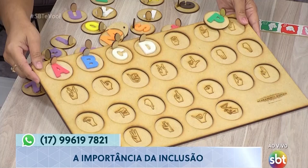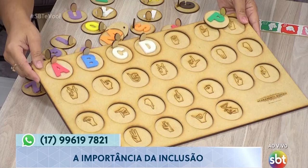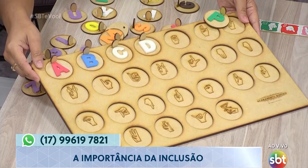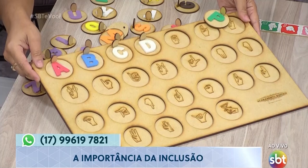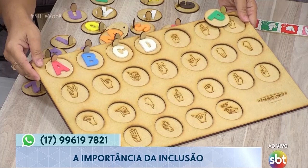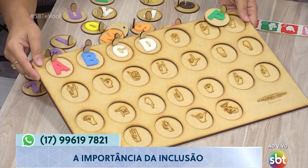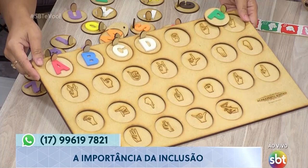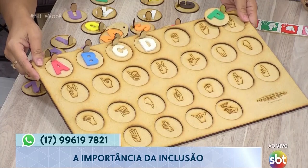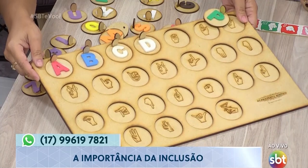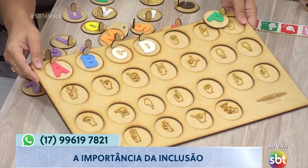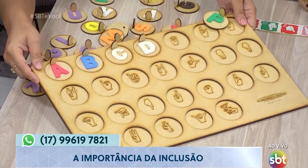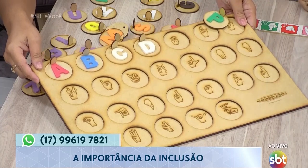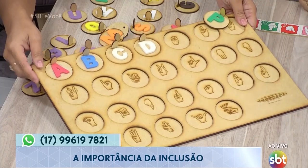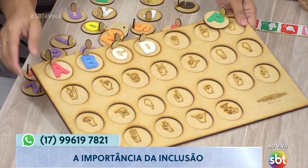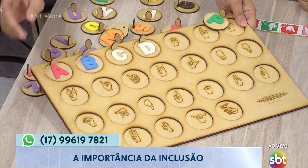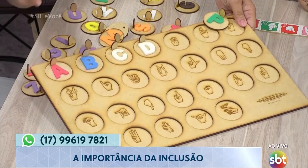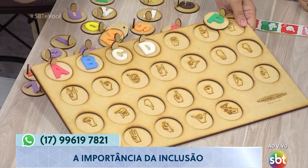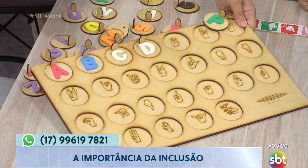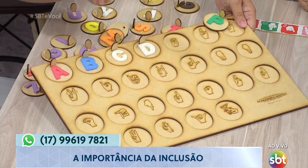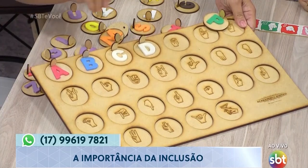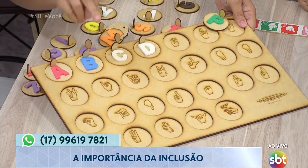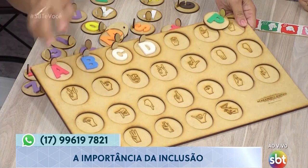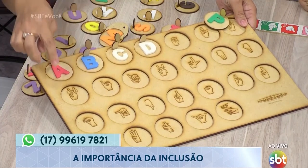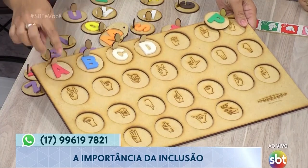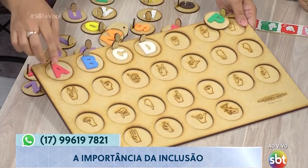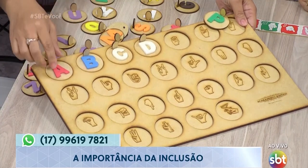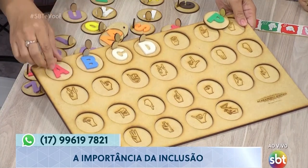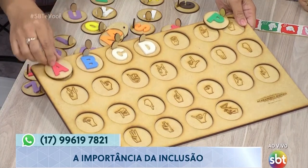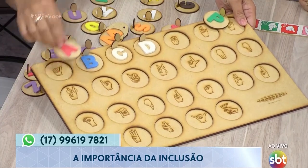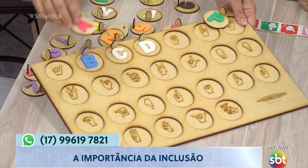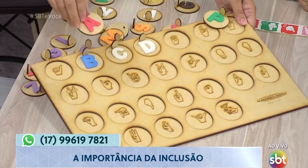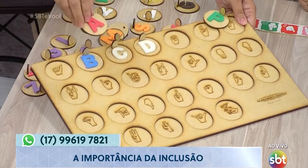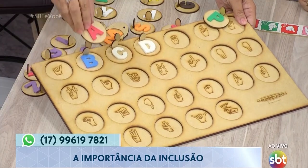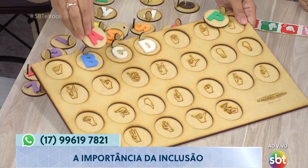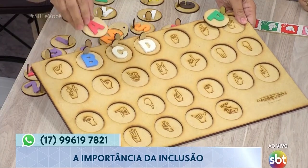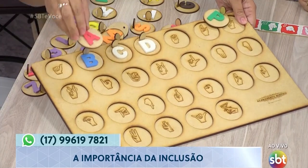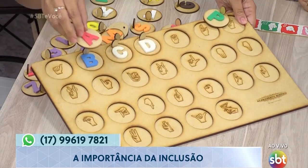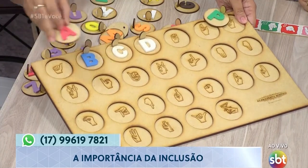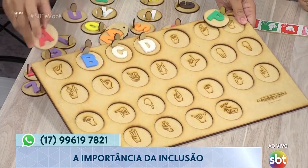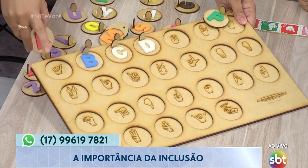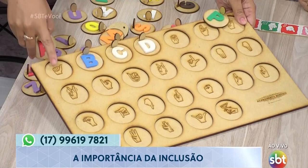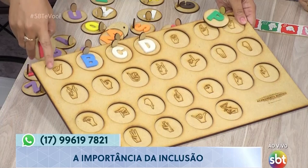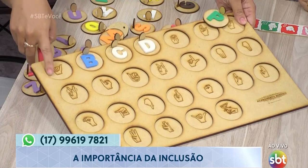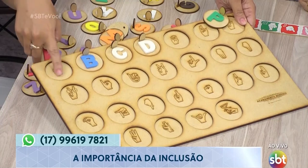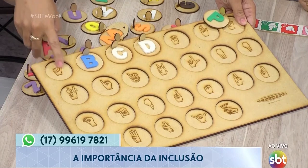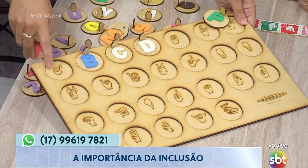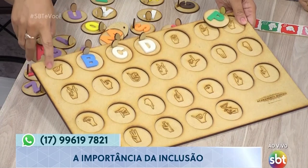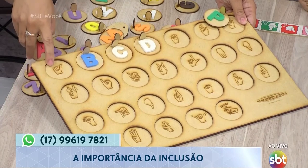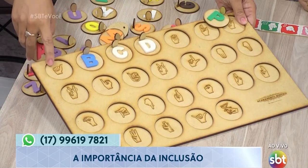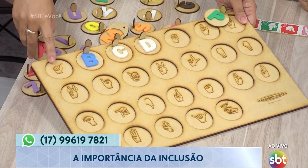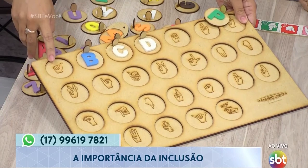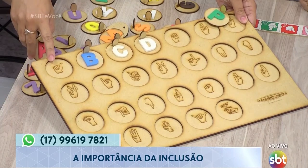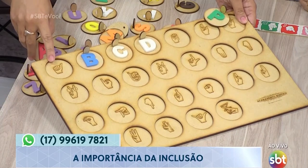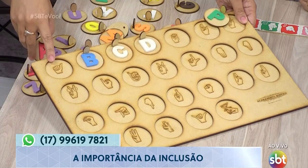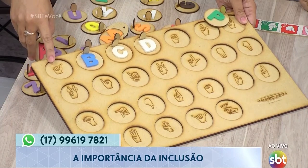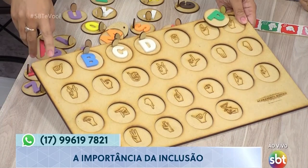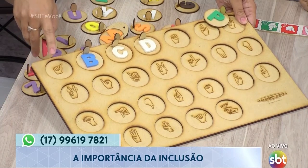reforçarmos o aprendizado de relação da letra escrita com a letra datilológica